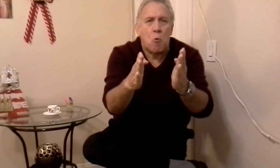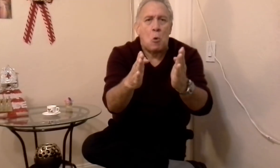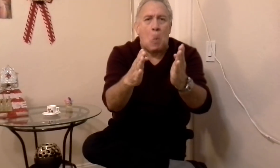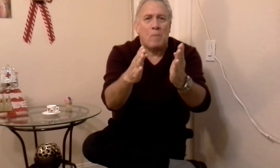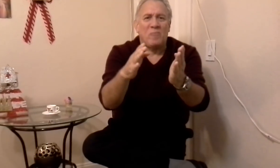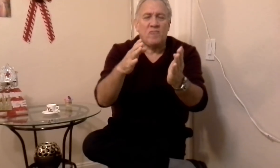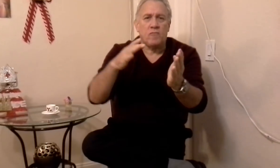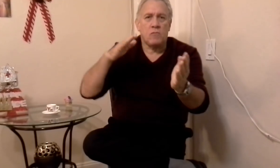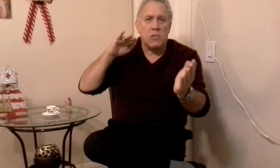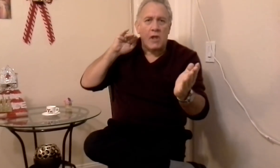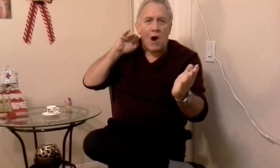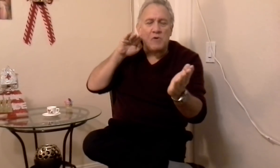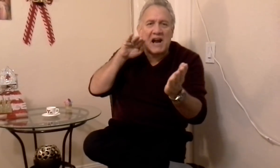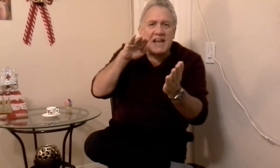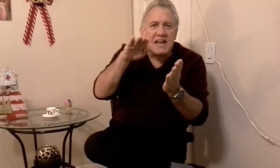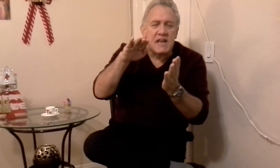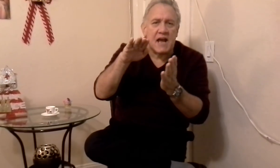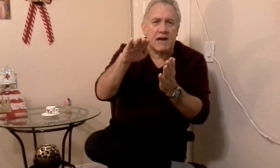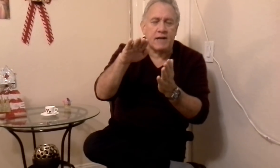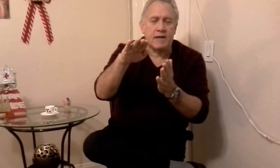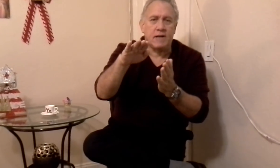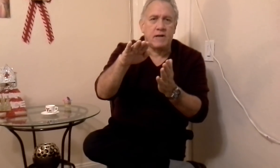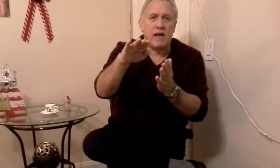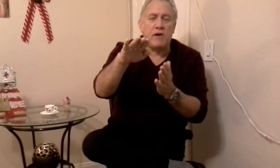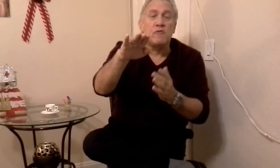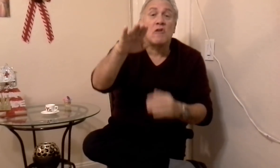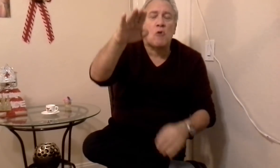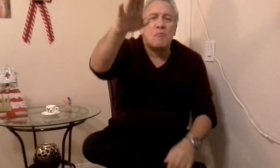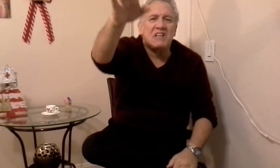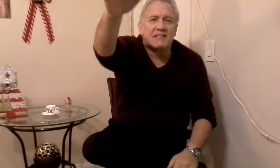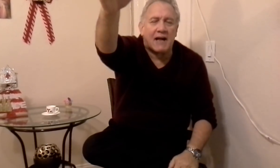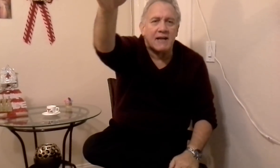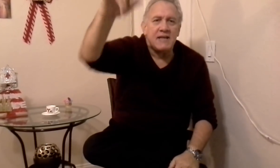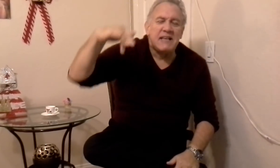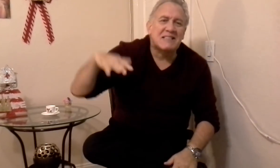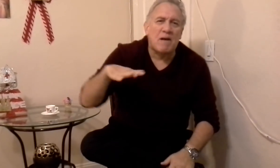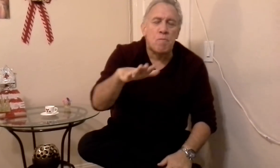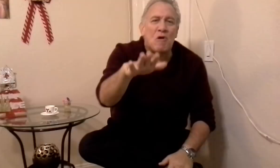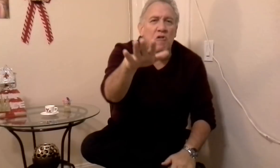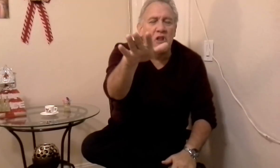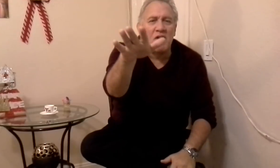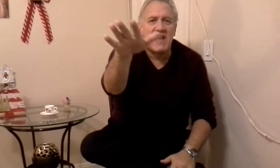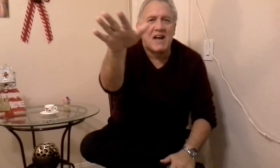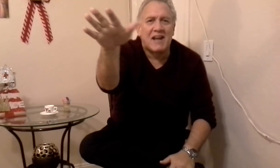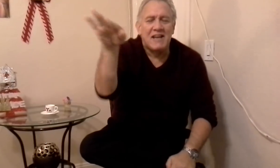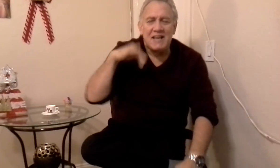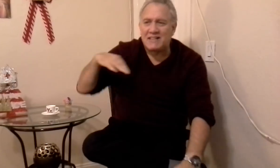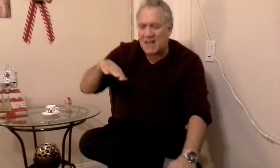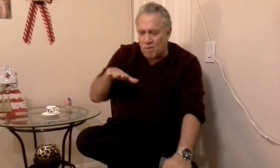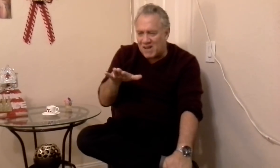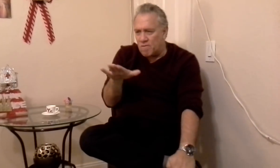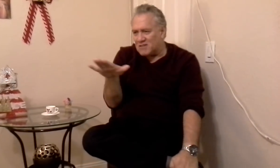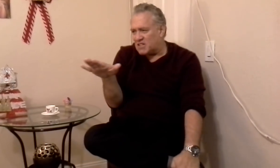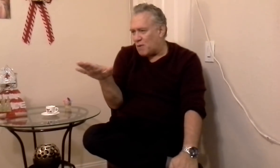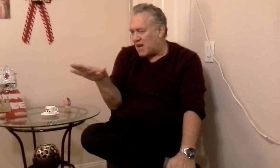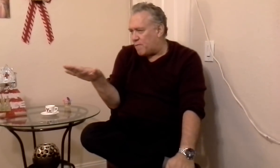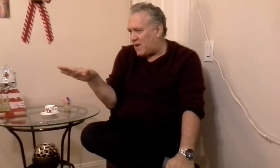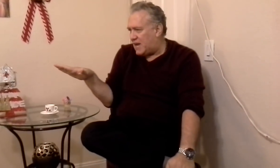a una línea en una autopista, y sabe para dónde va a llegar, y sabe que a veces van a ver